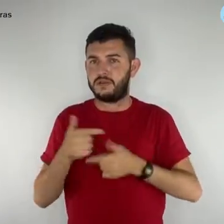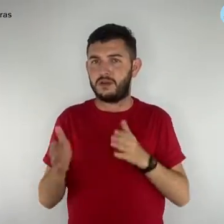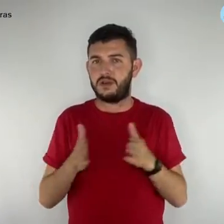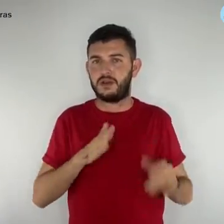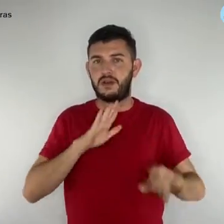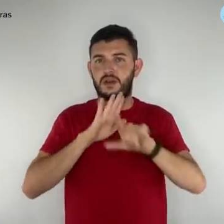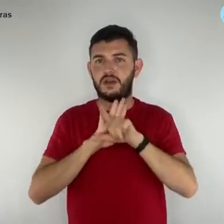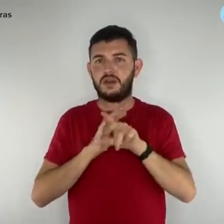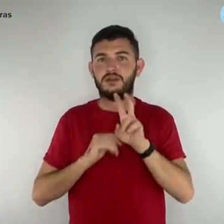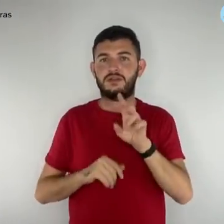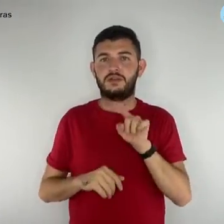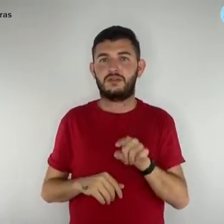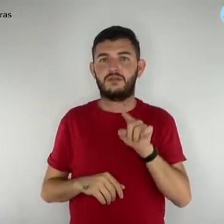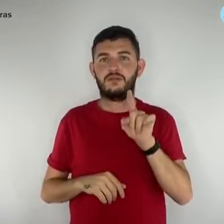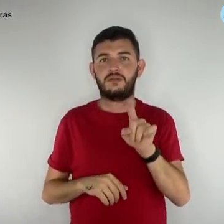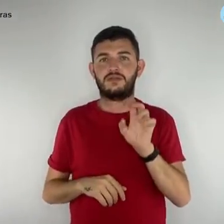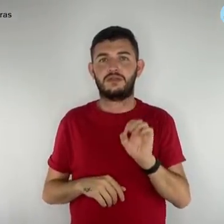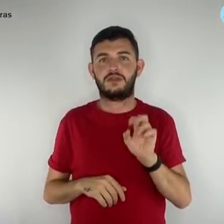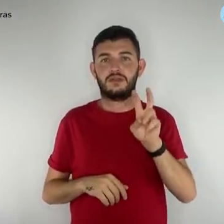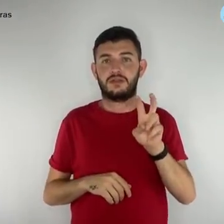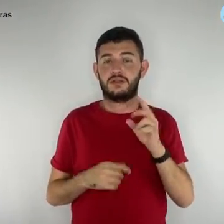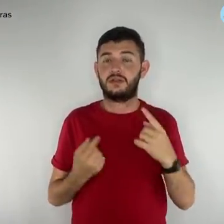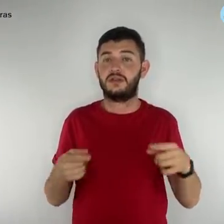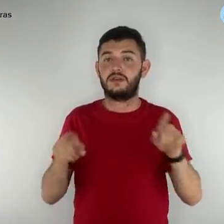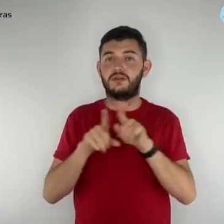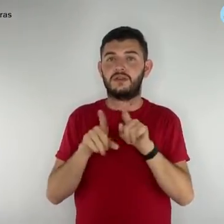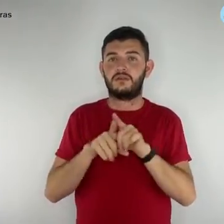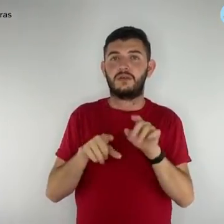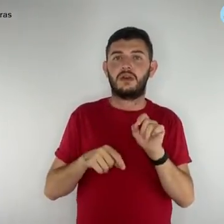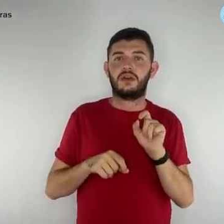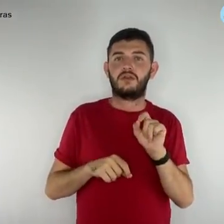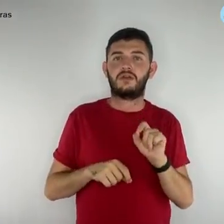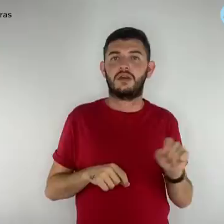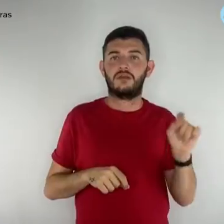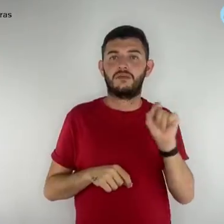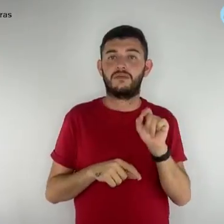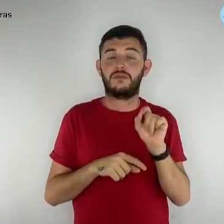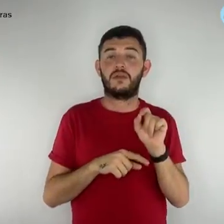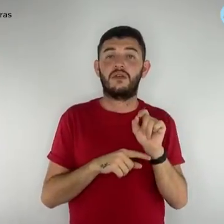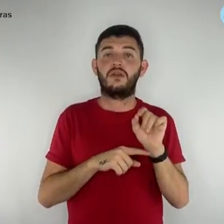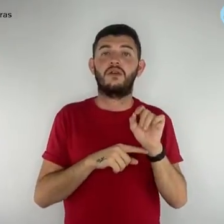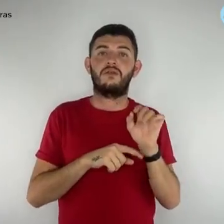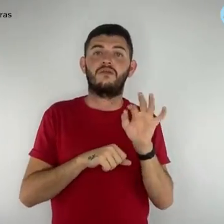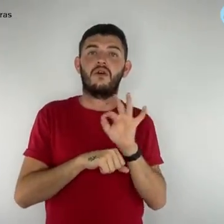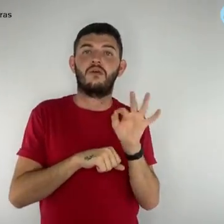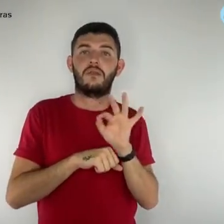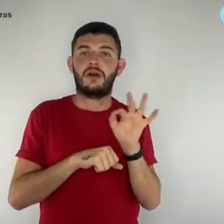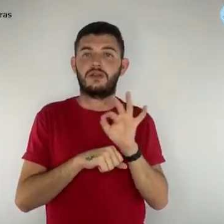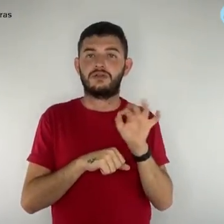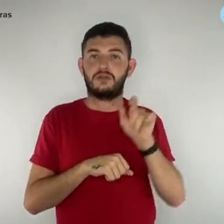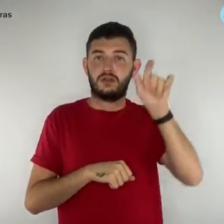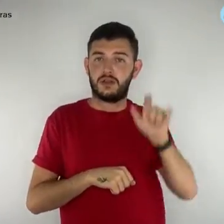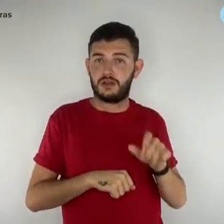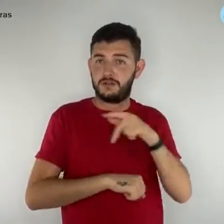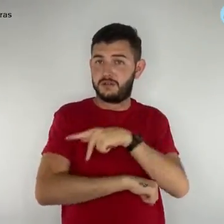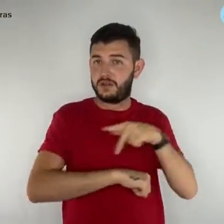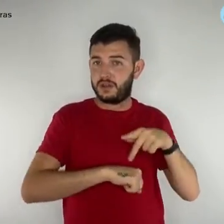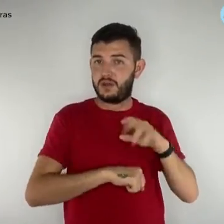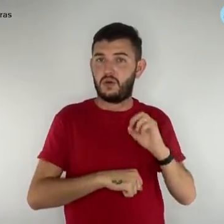5.105 também formalizou a figura do pedagogo orientador educacional o